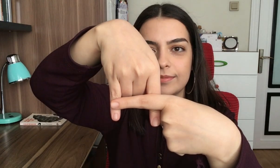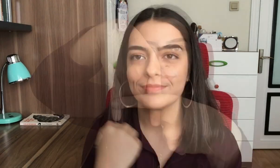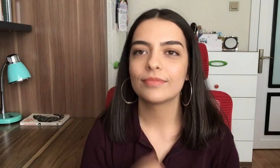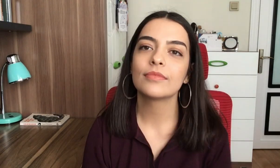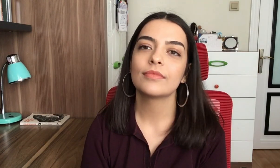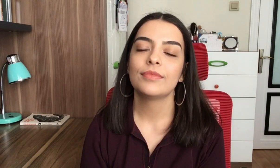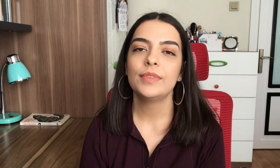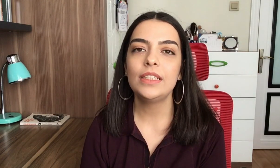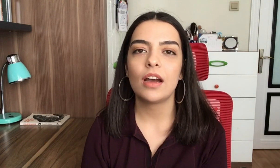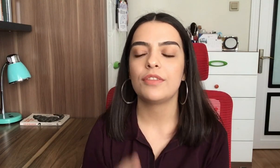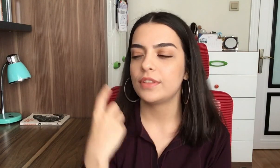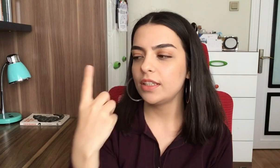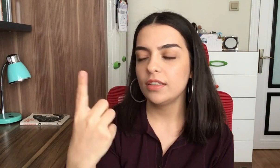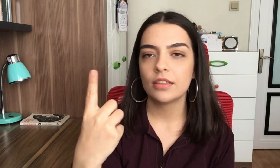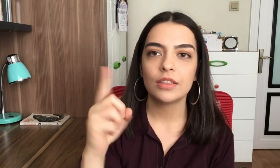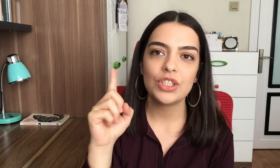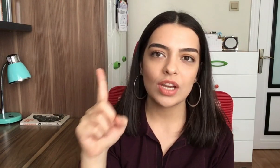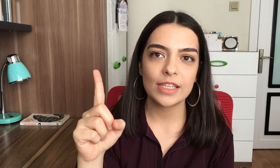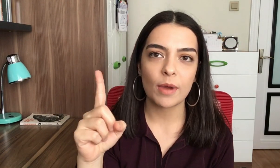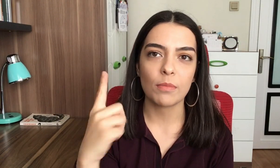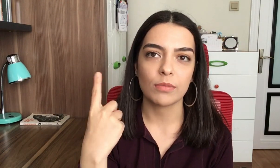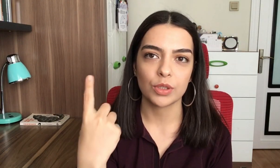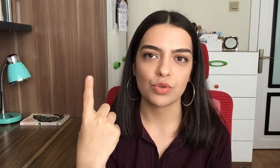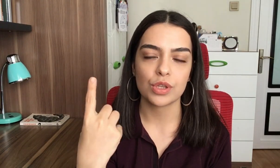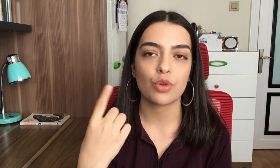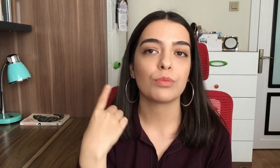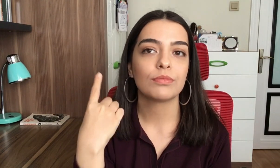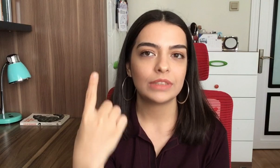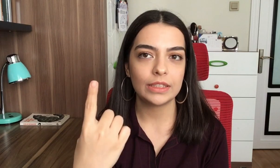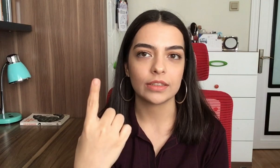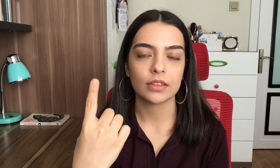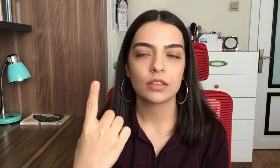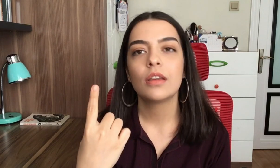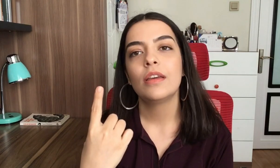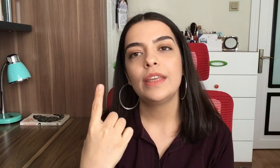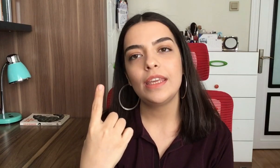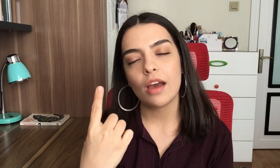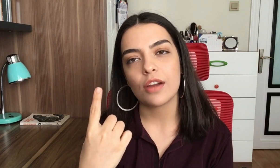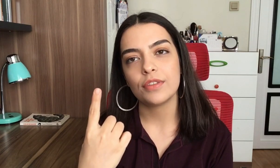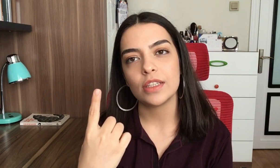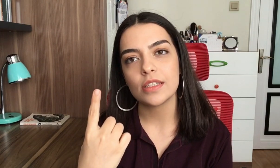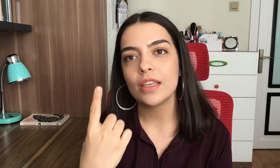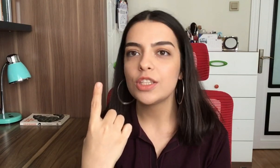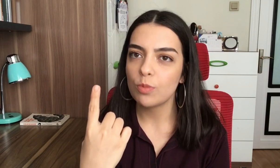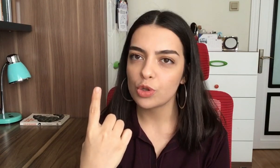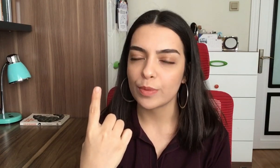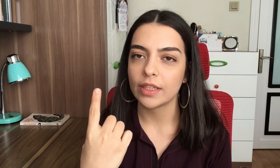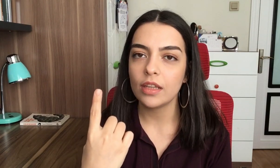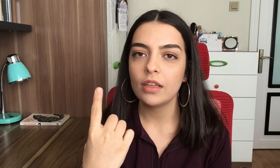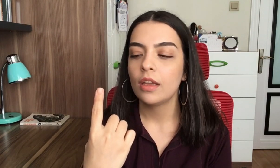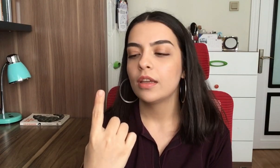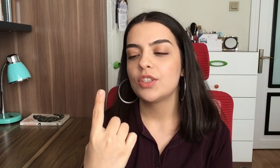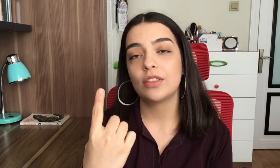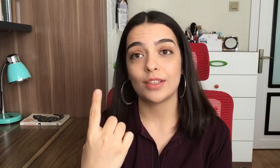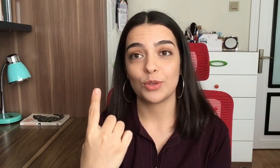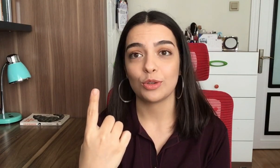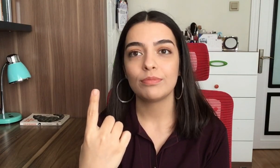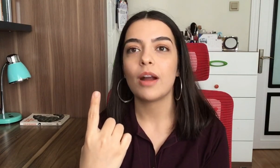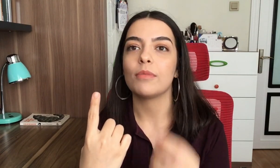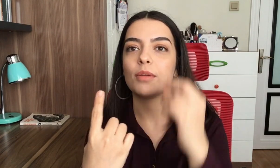I harfini işaret parmağımla gösteriyorum. I I harfini ise hiç bozmadan şıklatıyorum parmağımı.